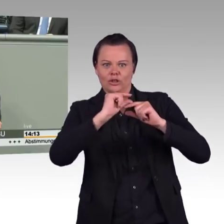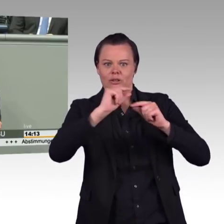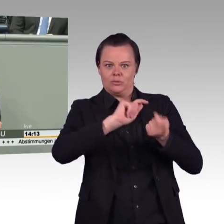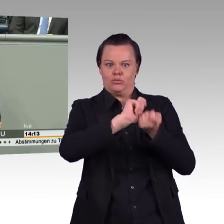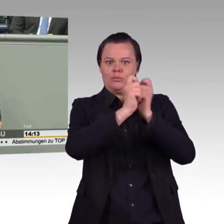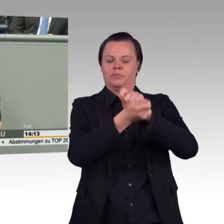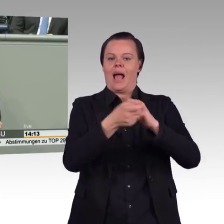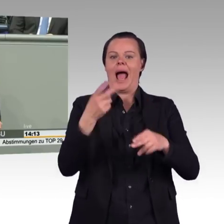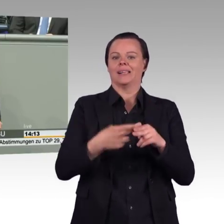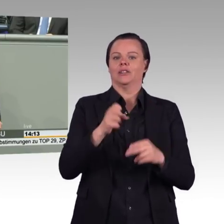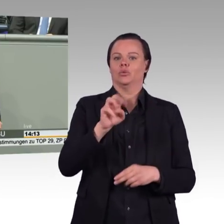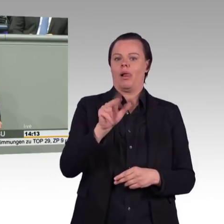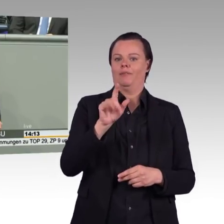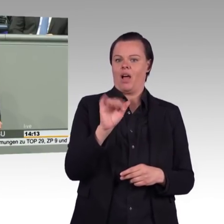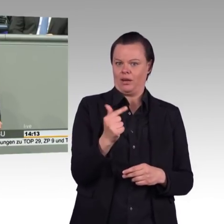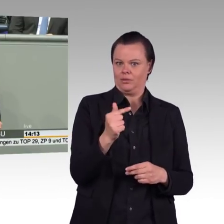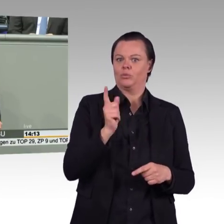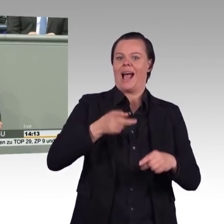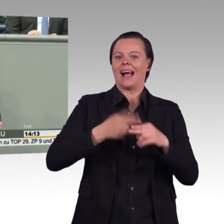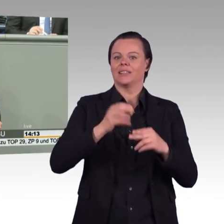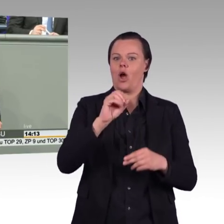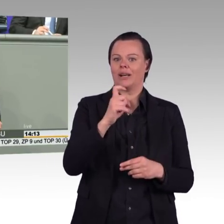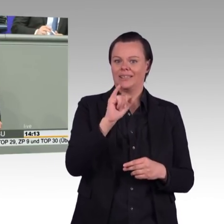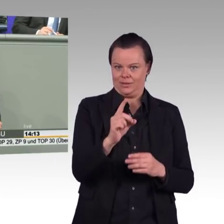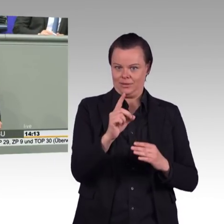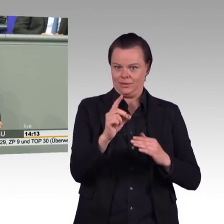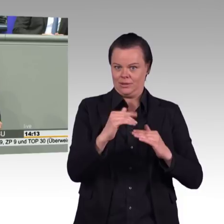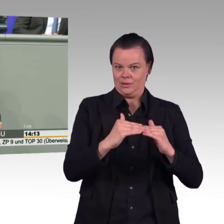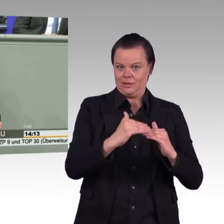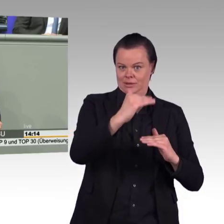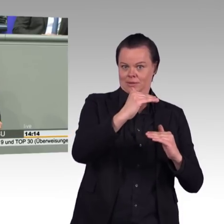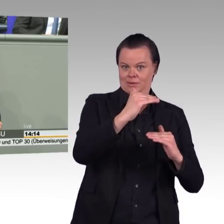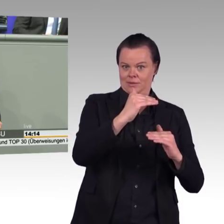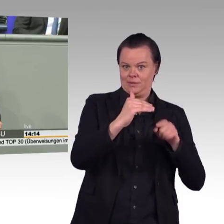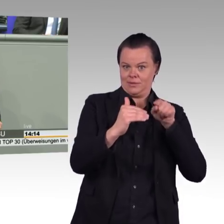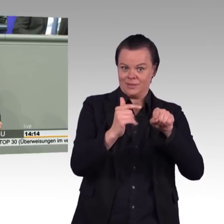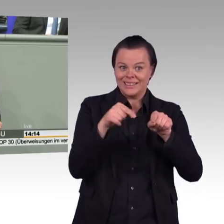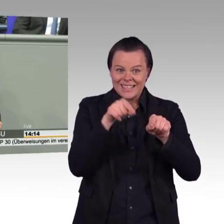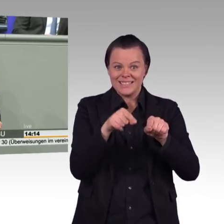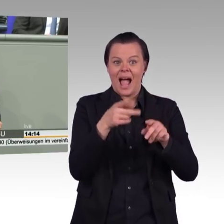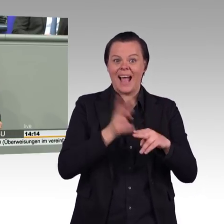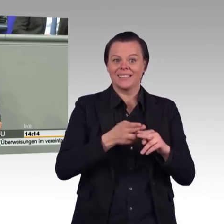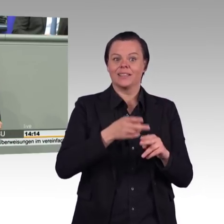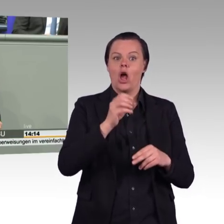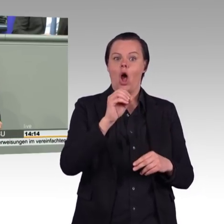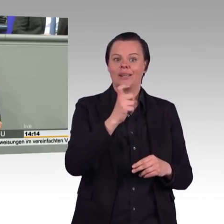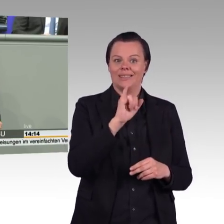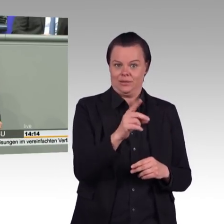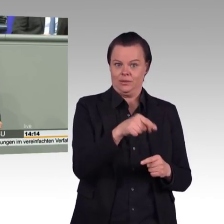Die Folgen sind, dass wir erhebliche Aufwendungen betreiben müssen, um diese Eisenoxidbelastung